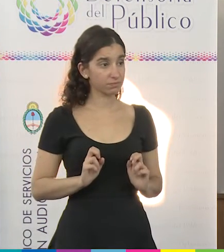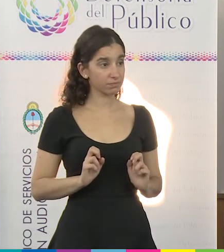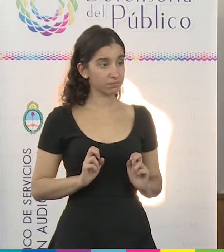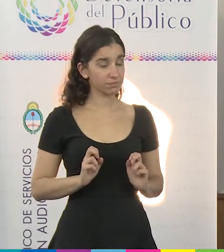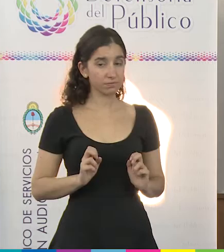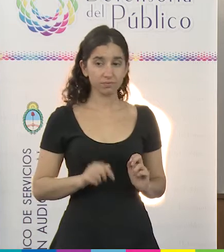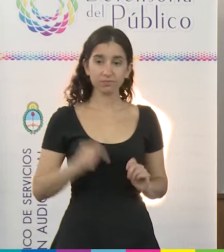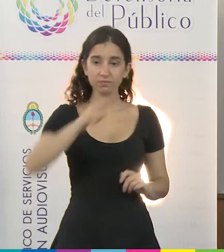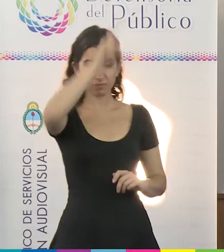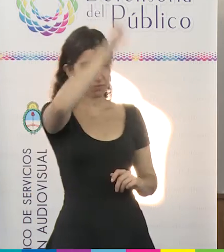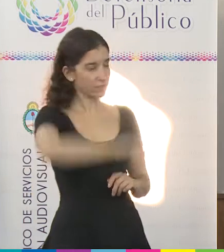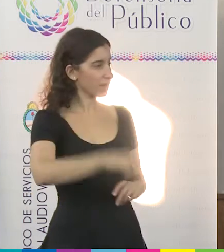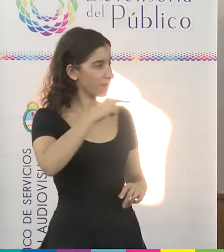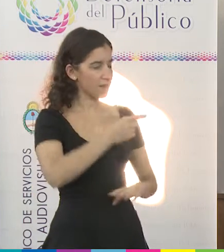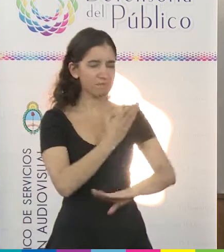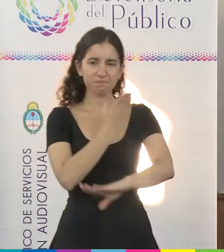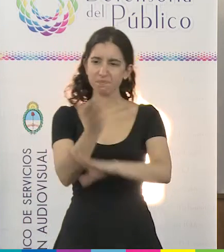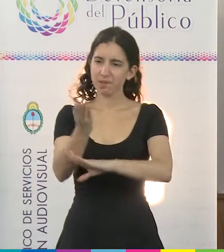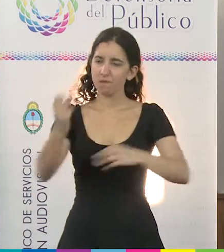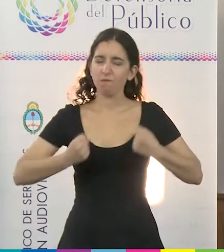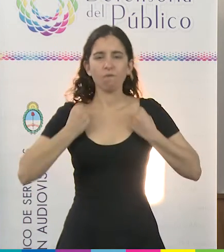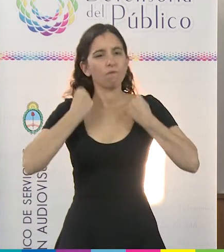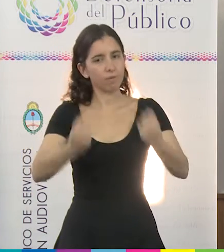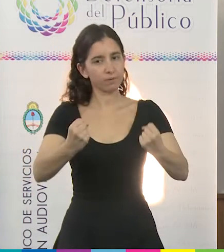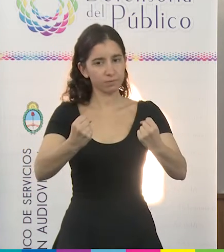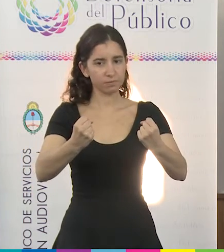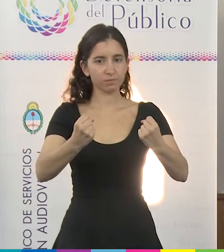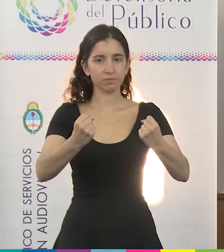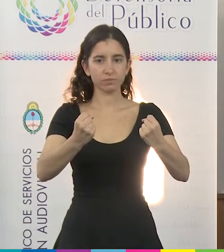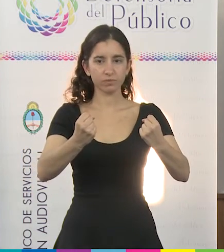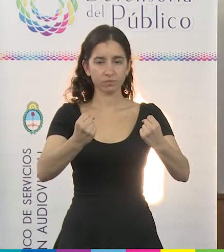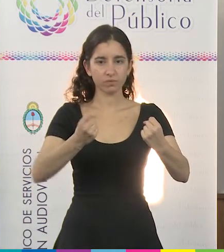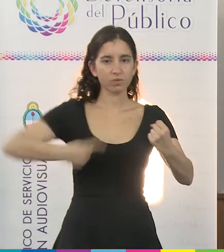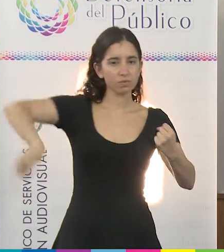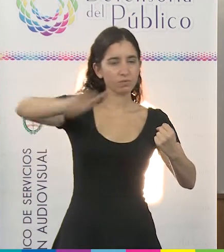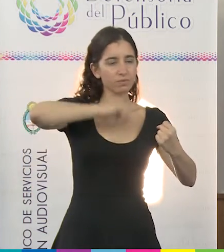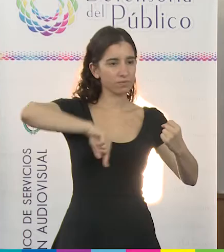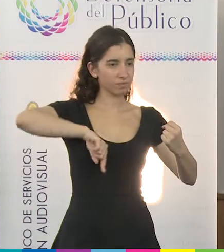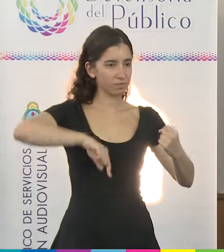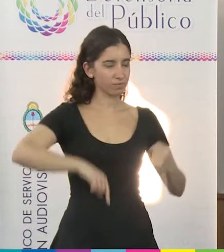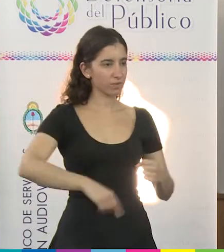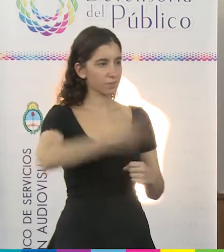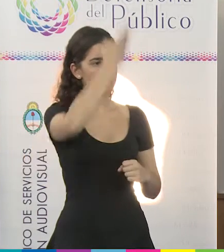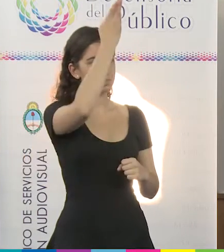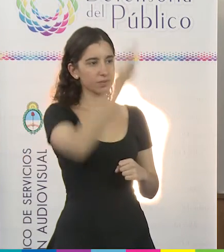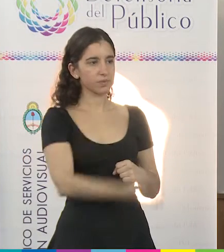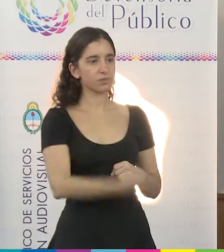desde este lugar les quiero pedir un esfuerzo valorar mucho el coraje de Juan Manuel